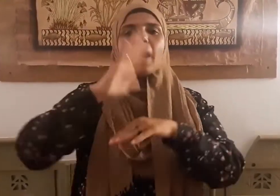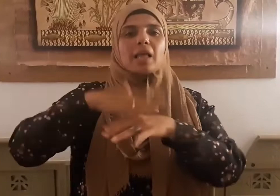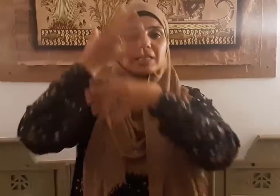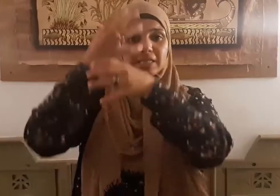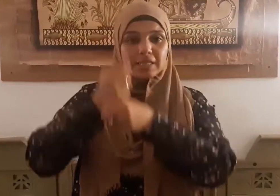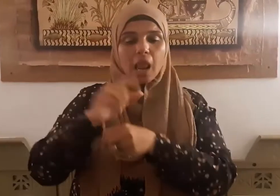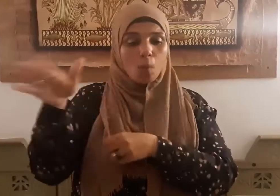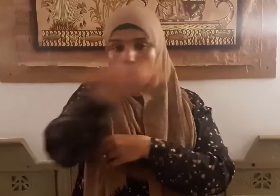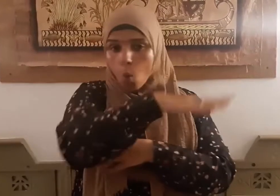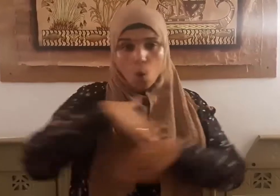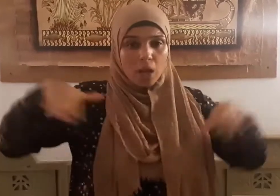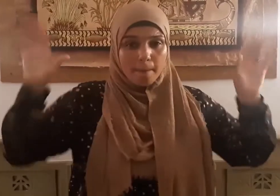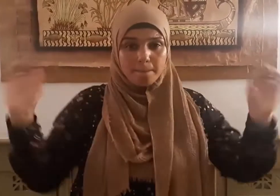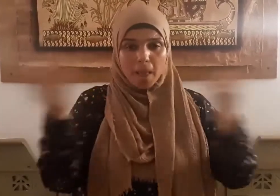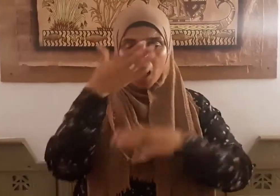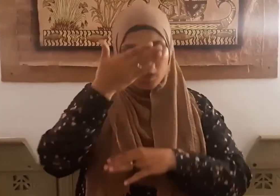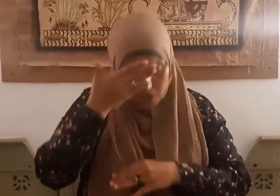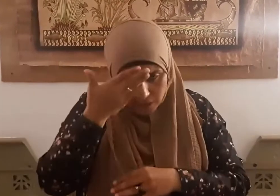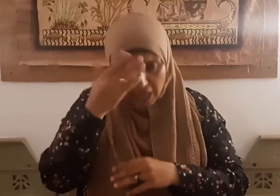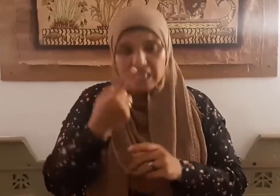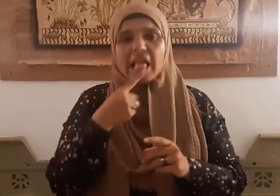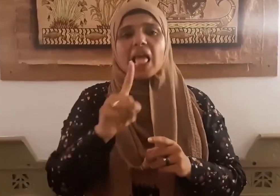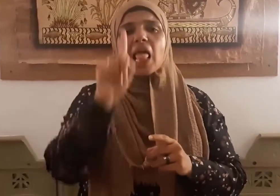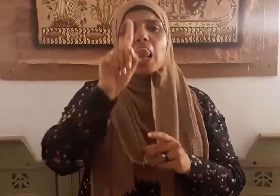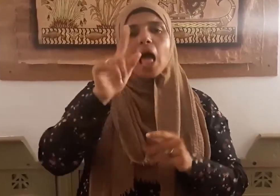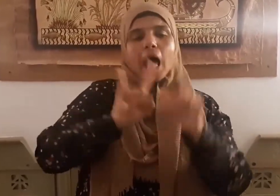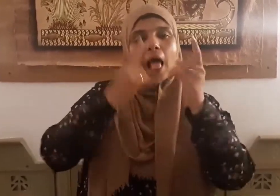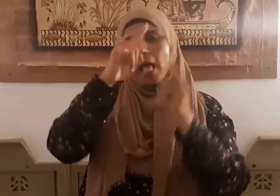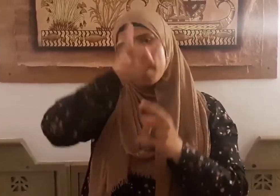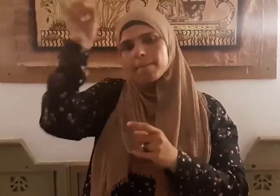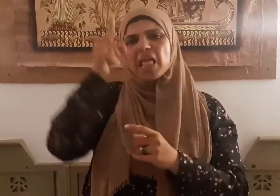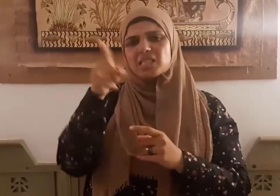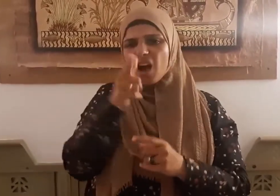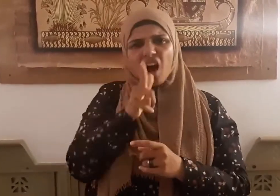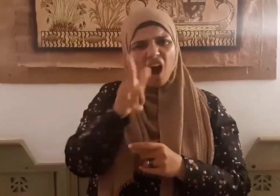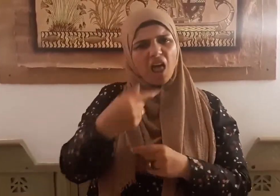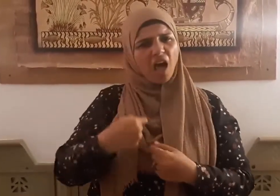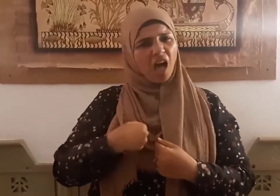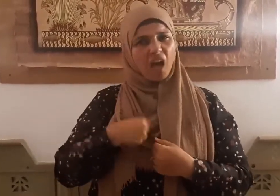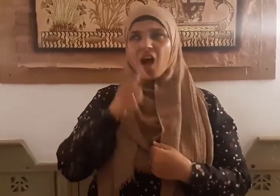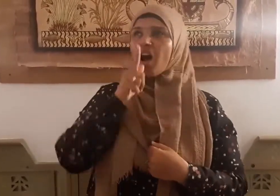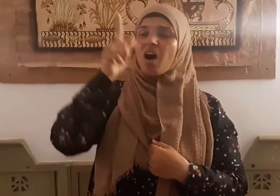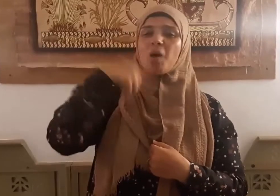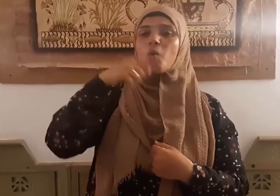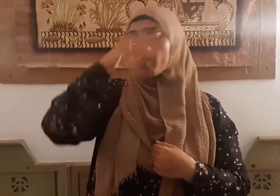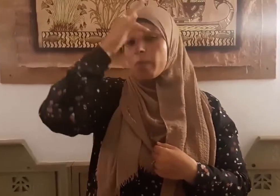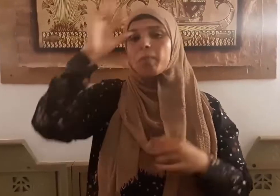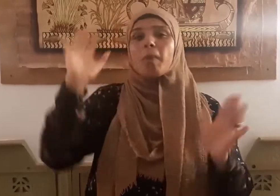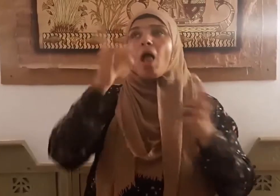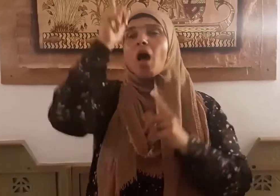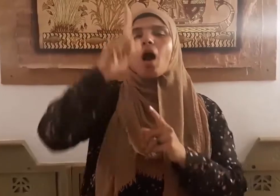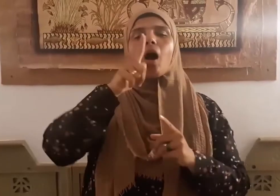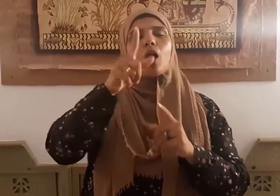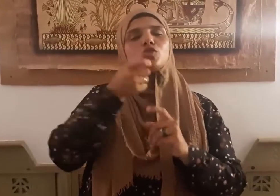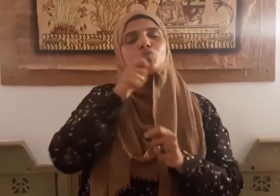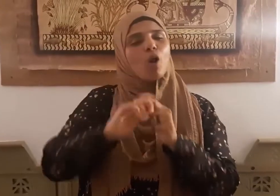إلا إبليس قال تعالى وإذ قلنا للملائكة سجدوا لآدم